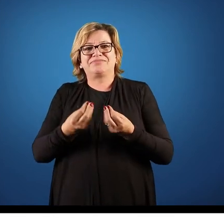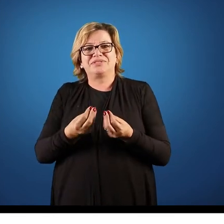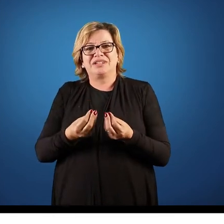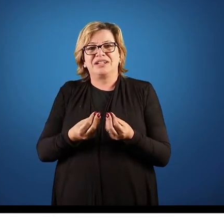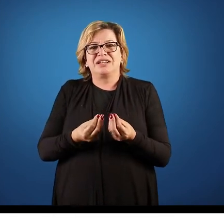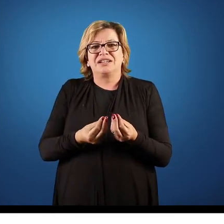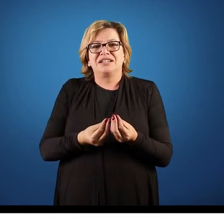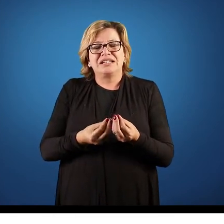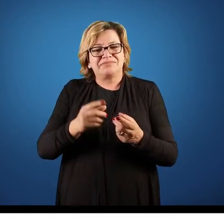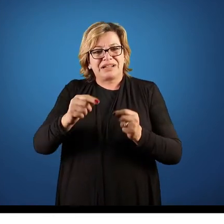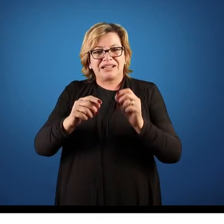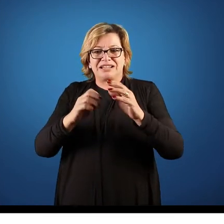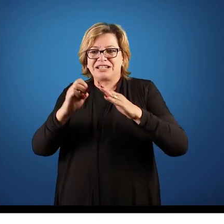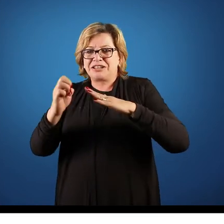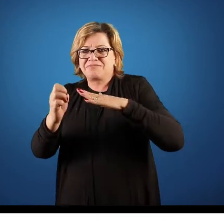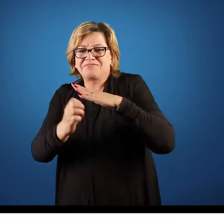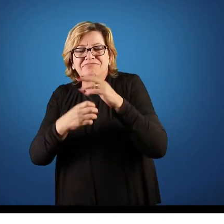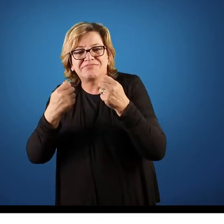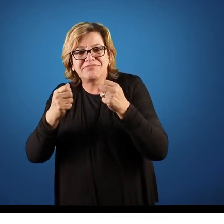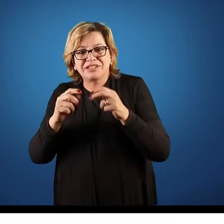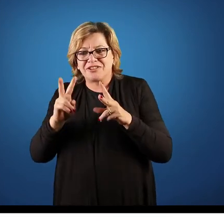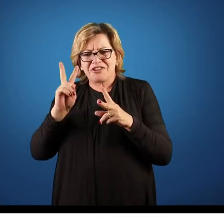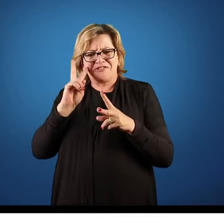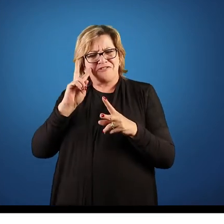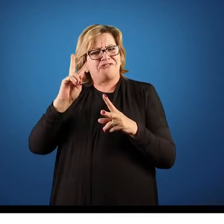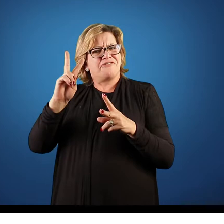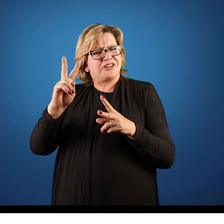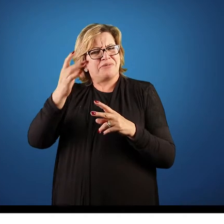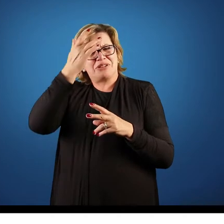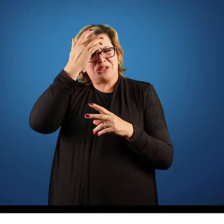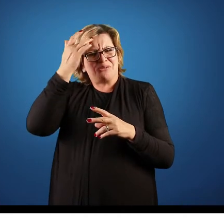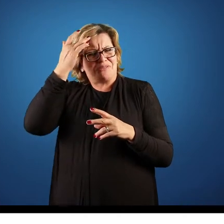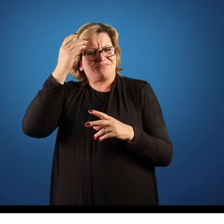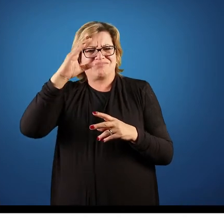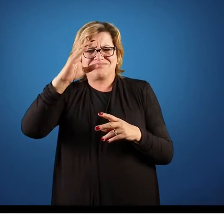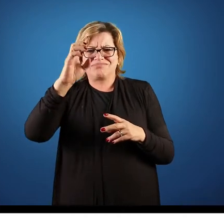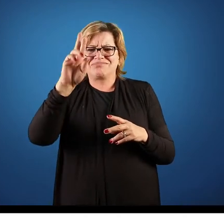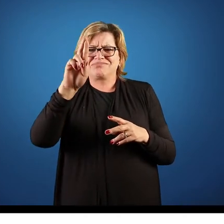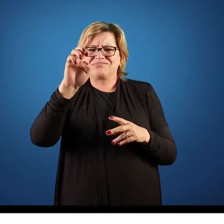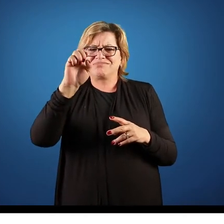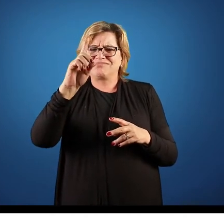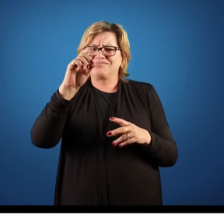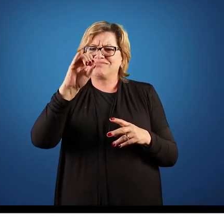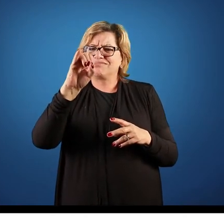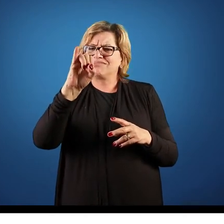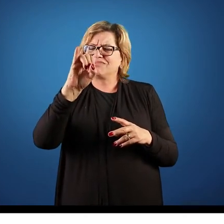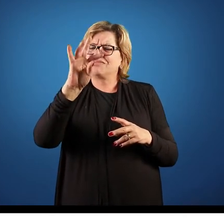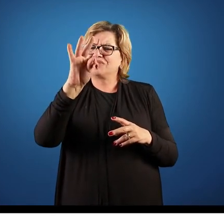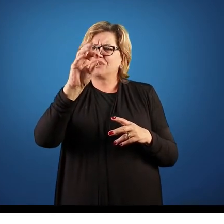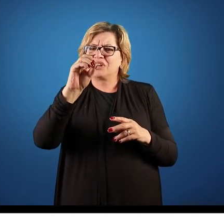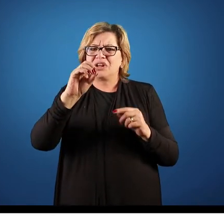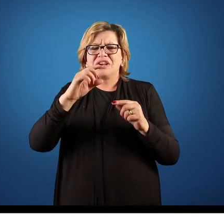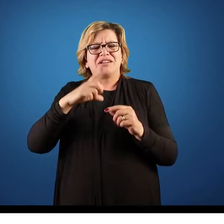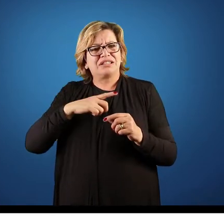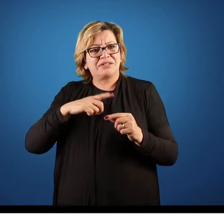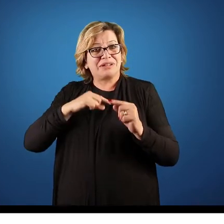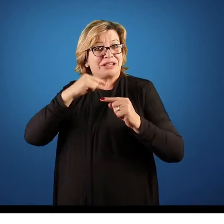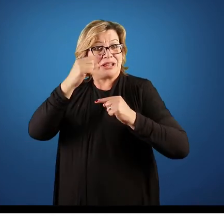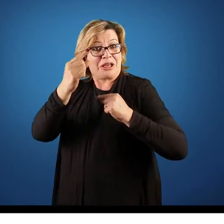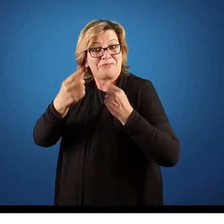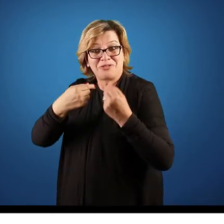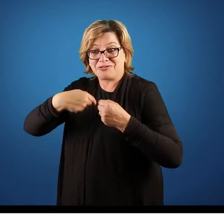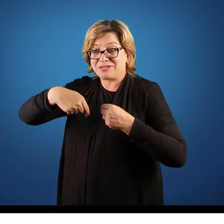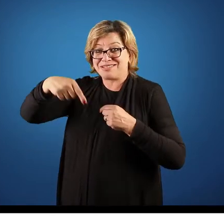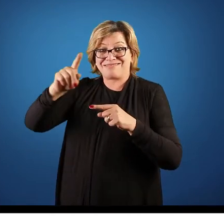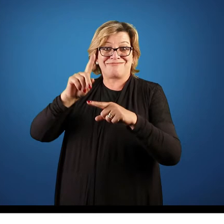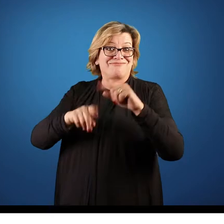necessário que seja feita uma verificação lá, né, se o cliente tem crédito ou não, se o cliente já pagou por aquela mercadoria, para depois enviar